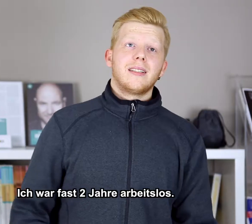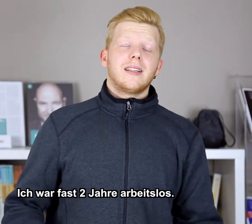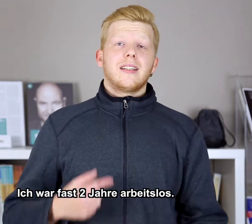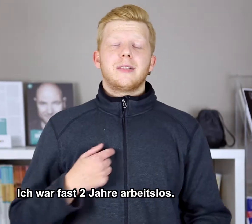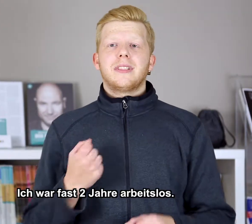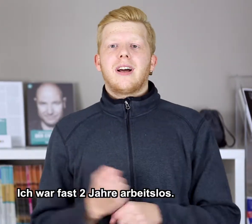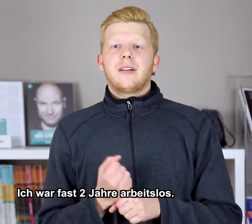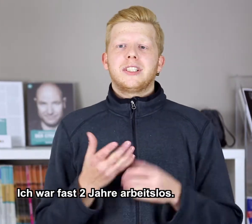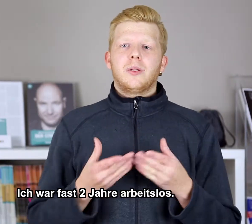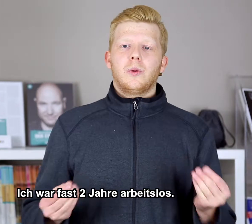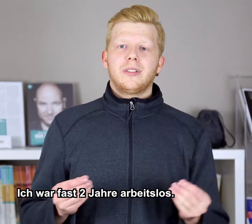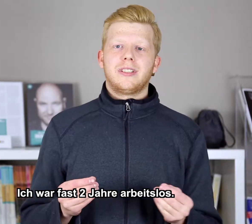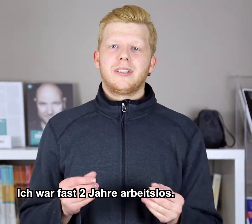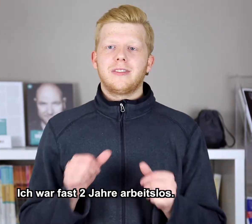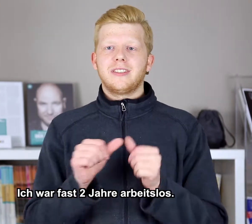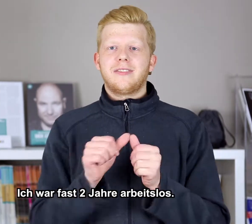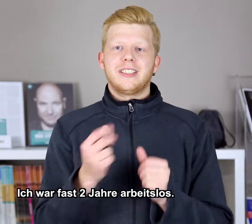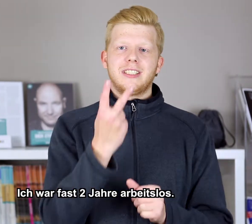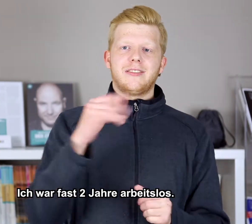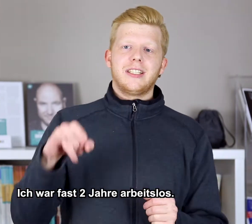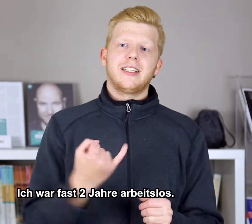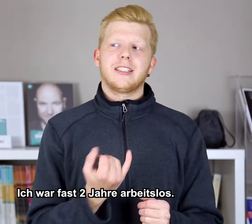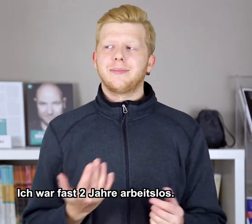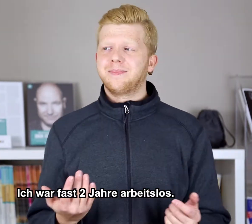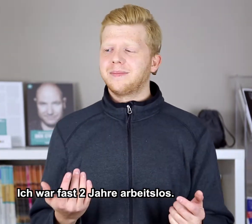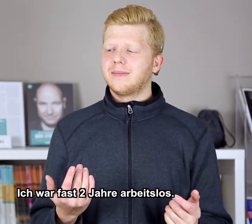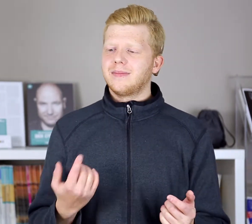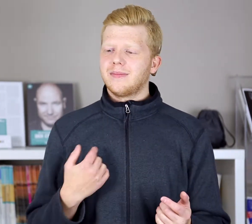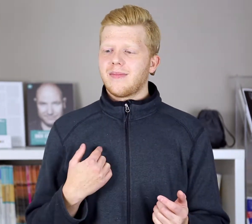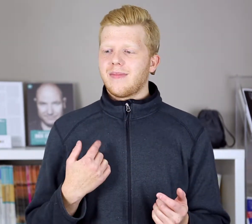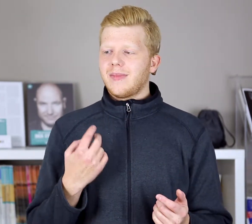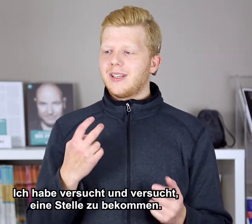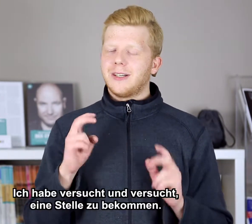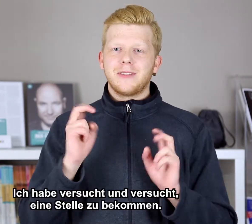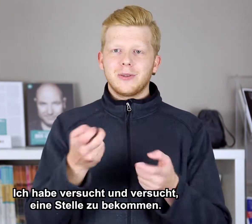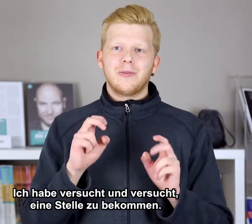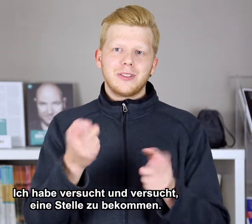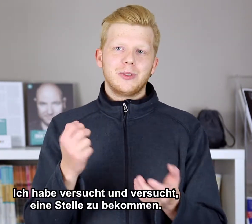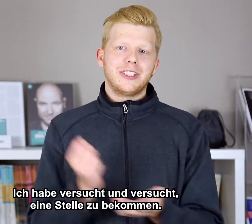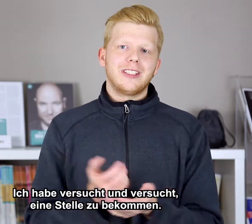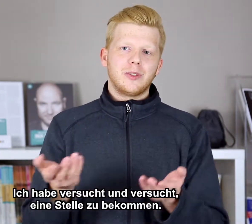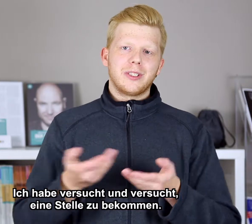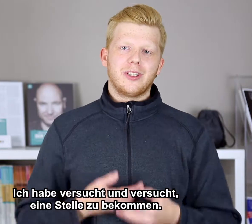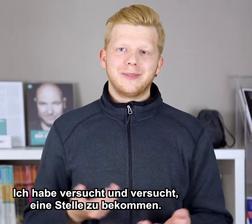Ich bin arbeitslos von fast zwei Jahren. Ich habe versucht, versucht, Stelle zu bekommen.